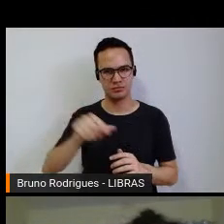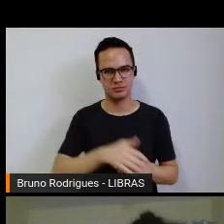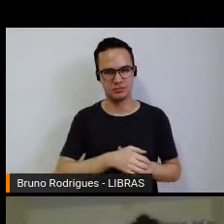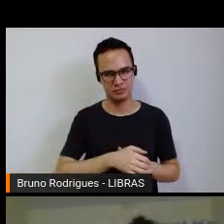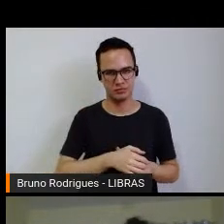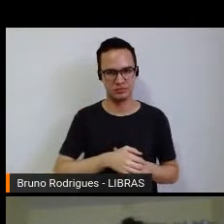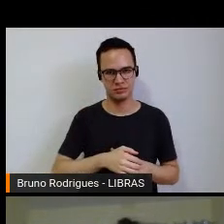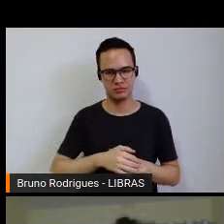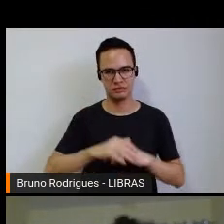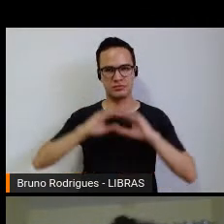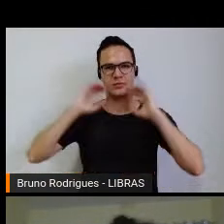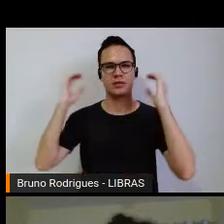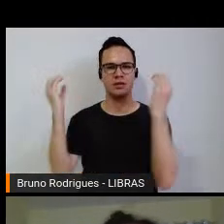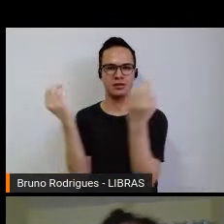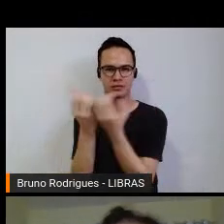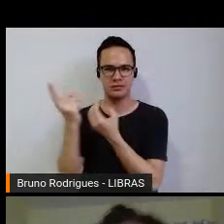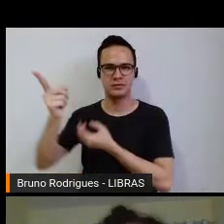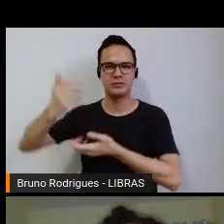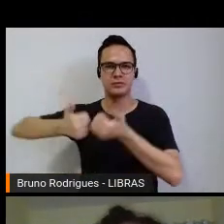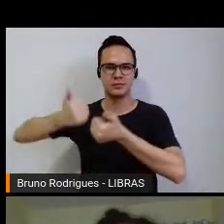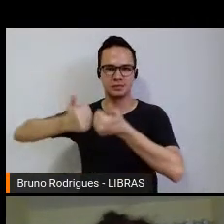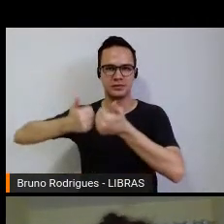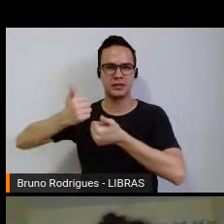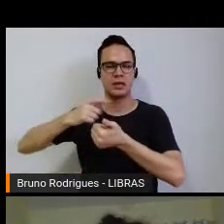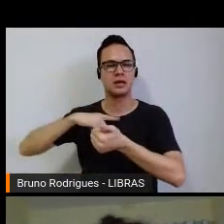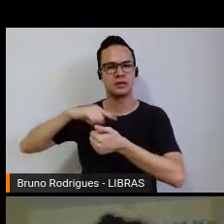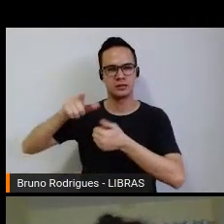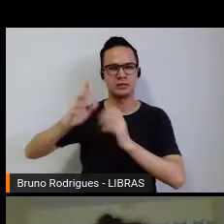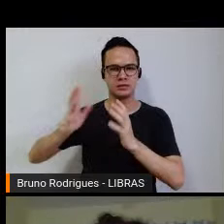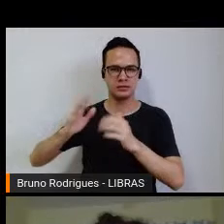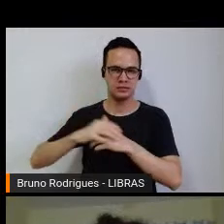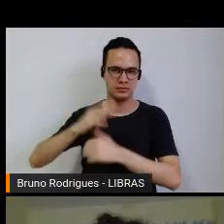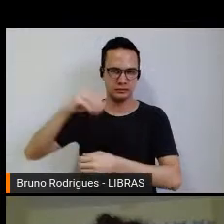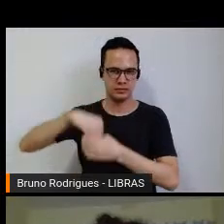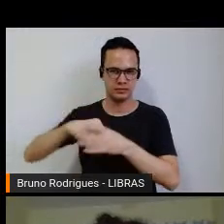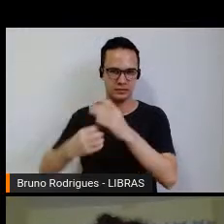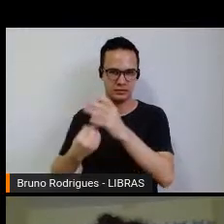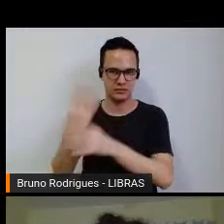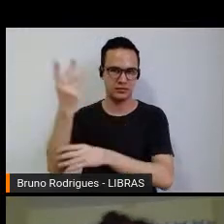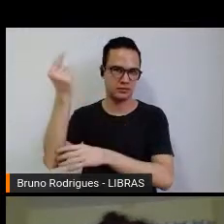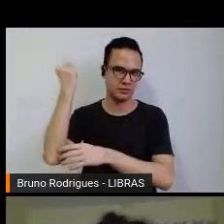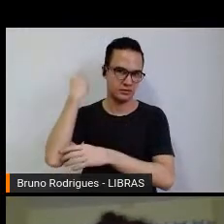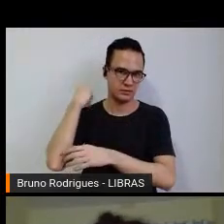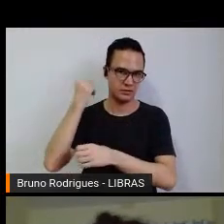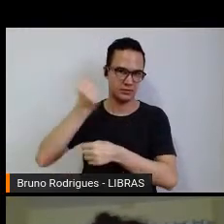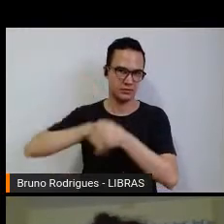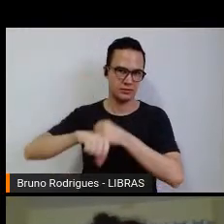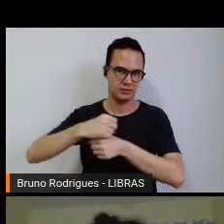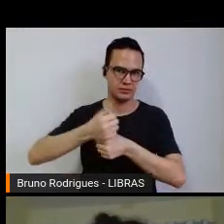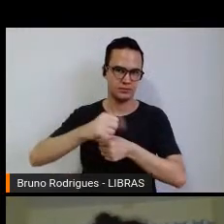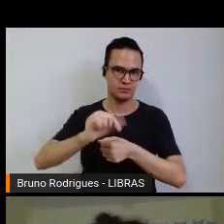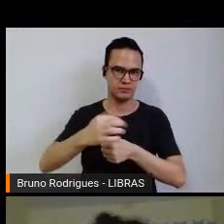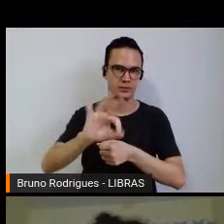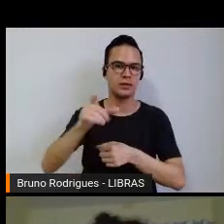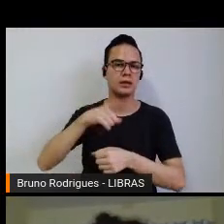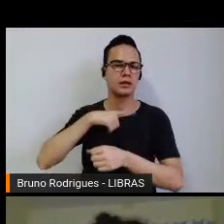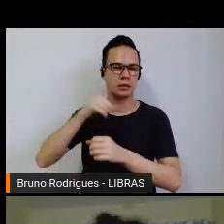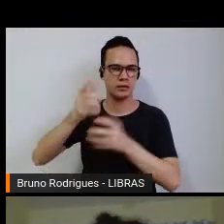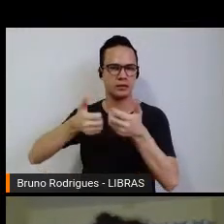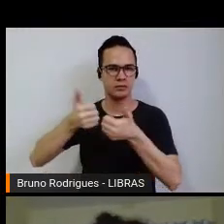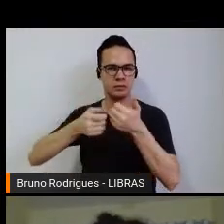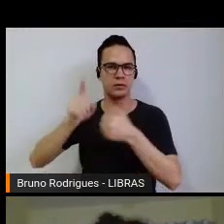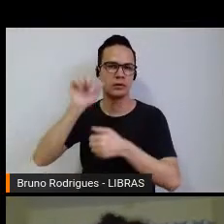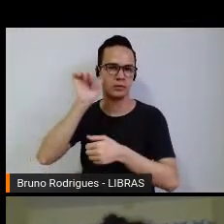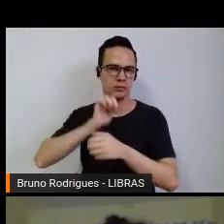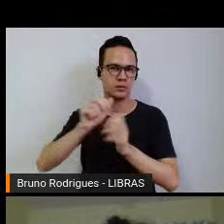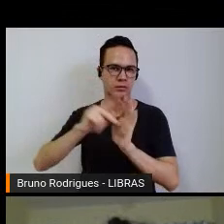centro de esporte, que tem um campo de futebol criado nessa época e havia futebol das mulheres em Jequié.